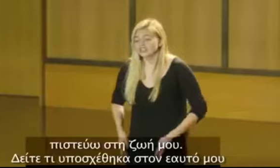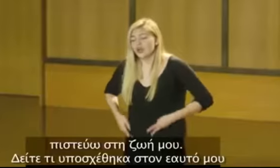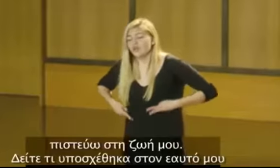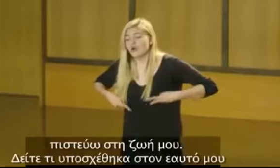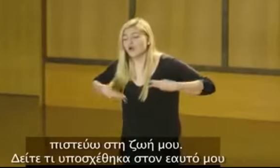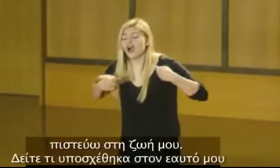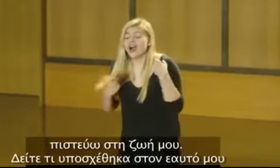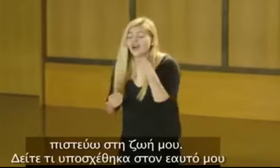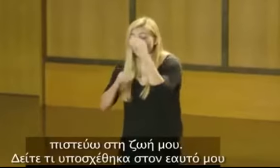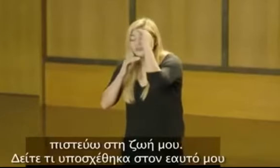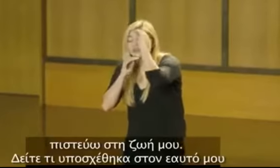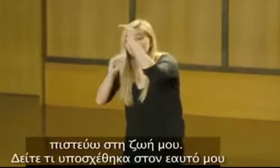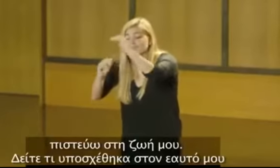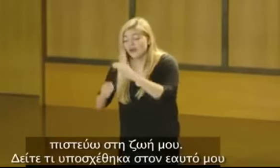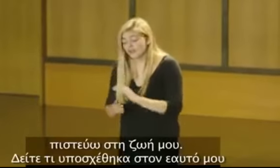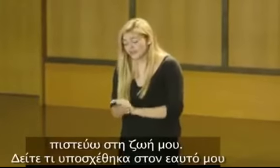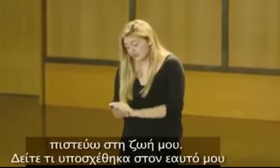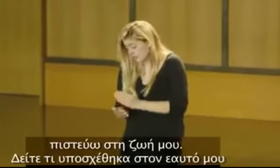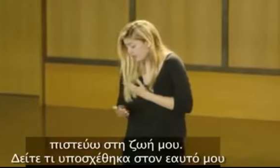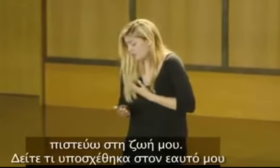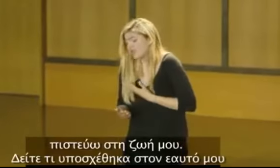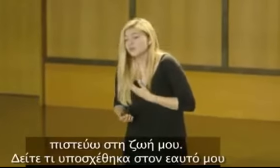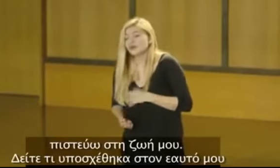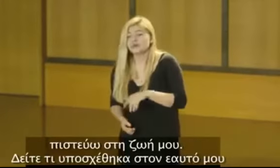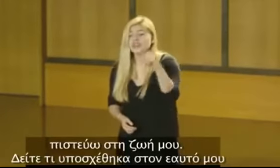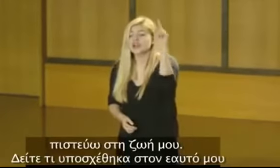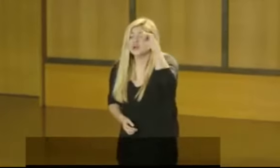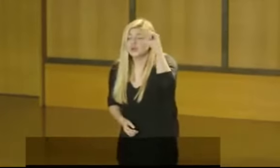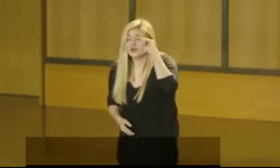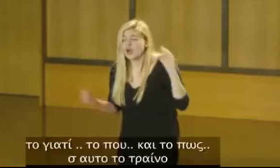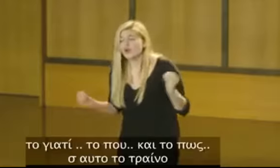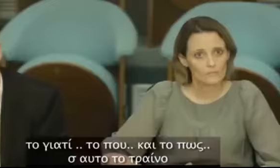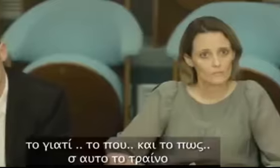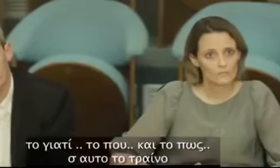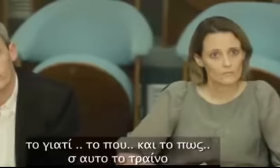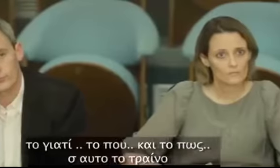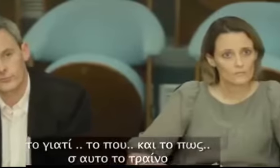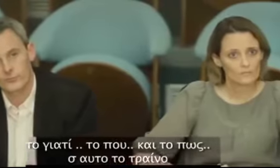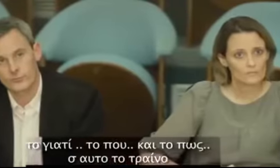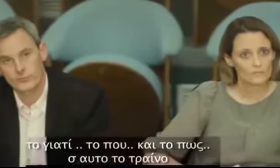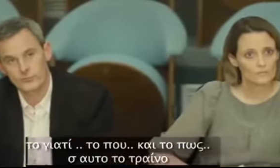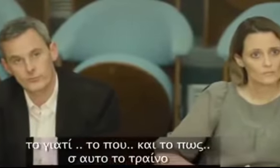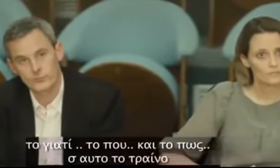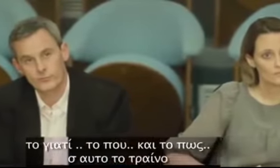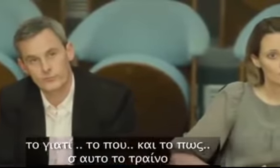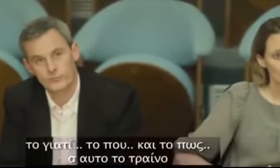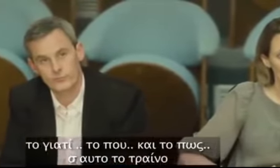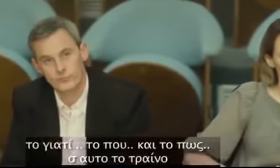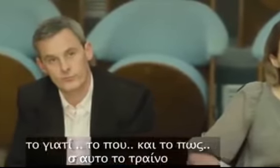Seulement croire en ma vie Voir ce que je me suis promis Pourquoi, où et comment Dans ce train Qui s